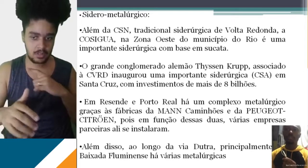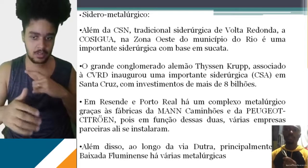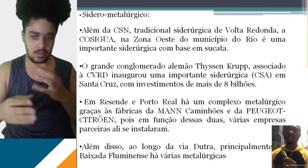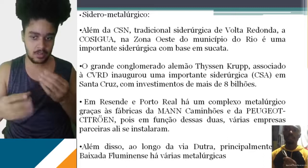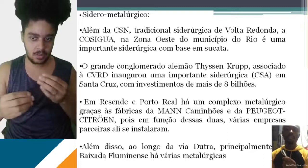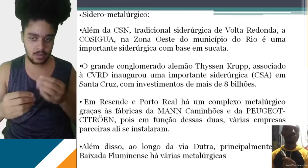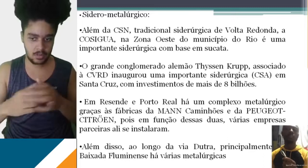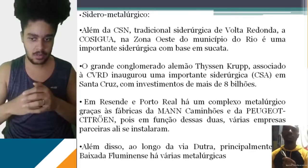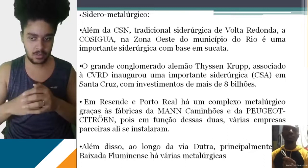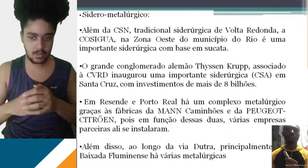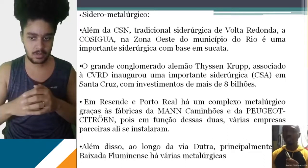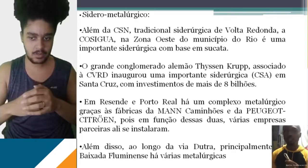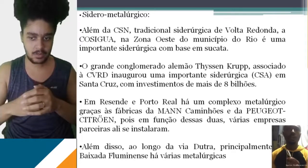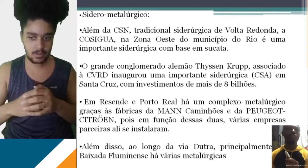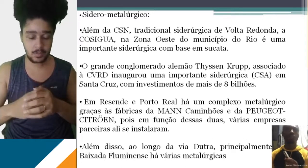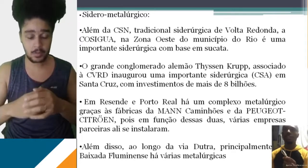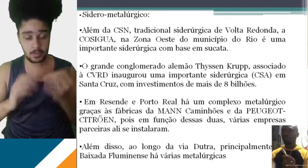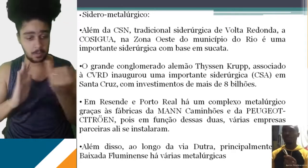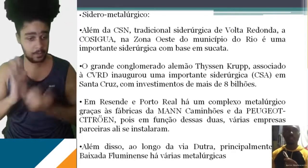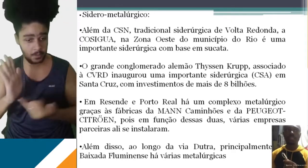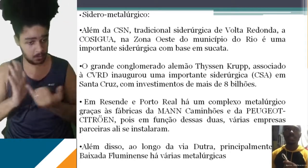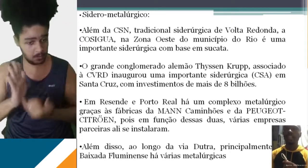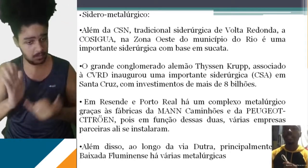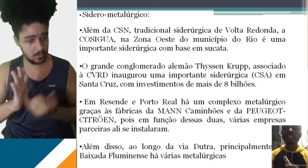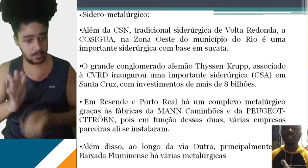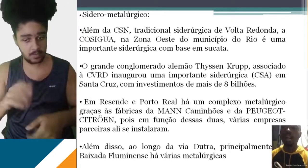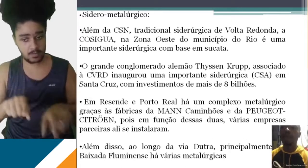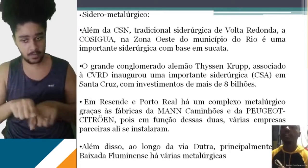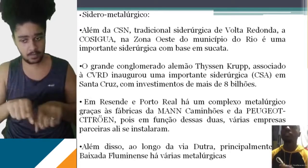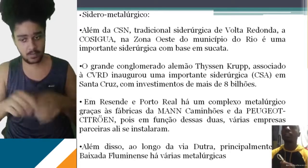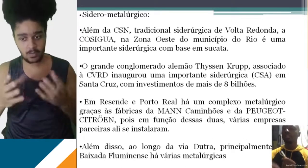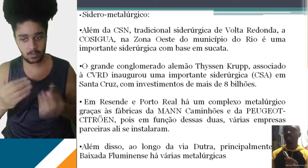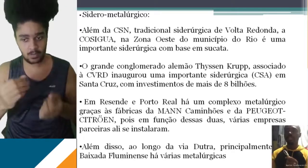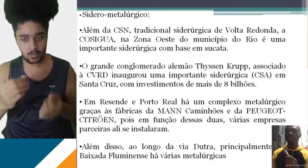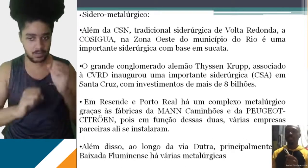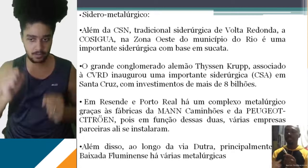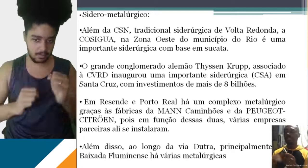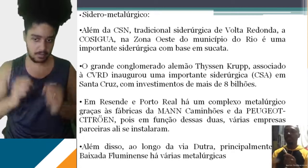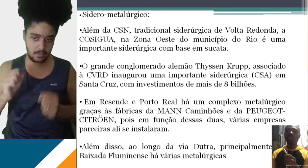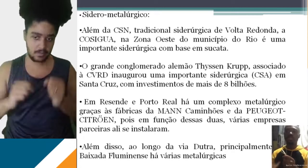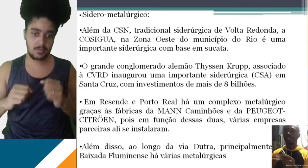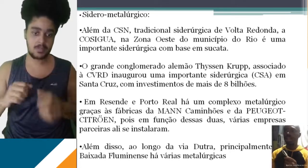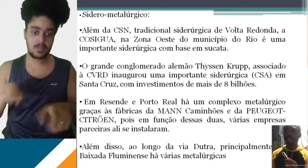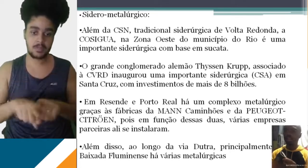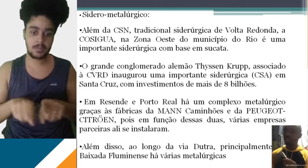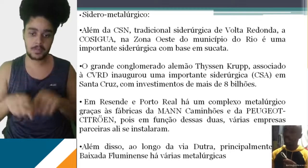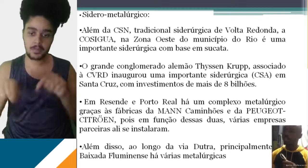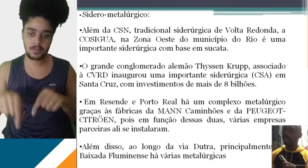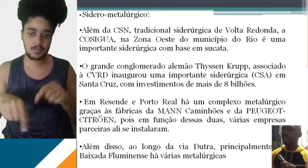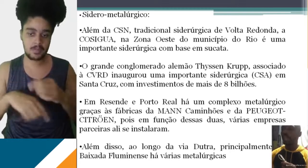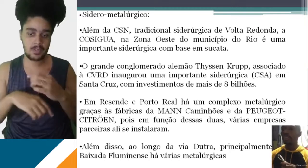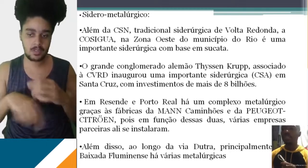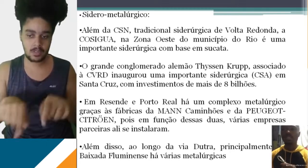Lembrando que esses fatores locacionais são esses, são isenções de impostos, tem oportunidade de instalar grandes fábricas, isentar luz, isentar água,